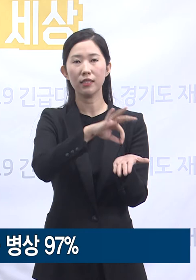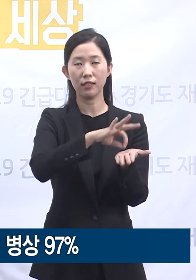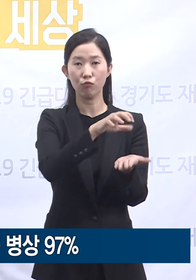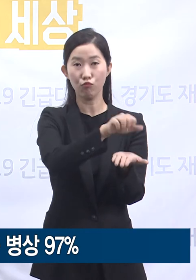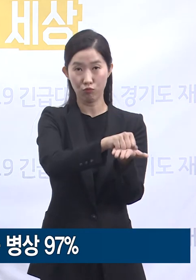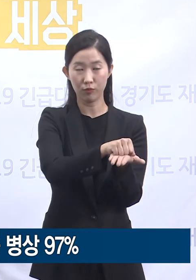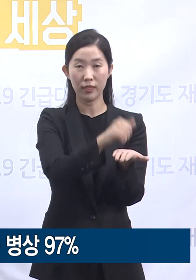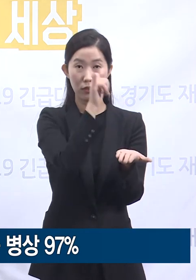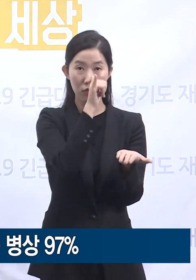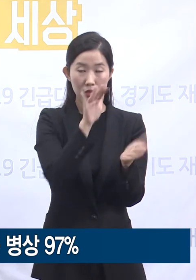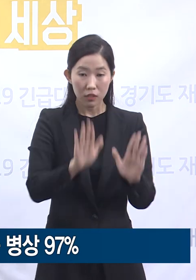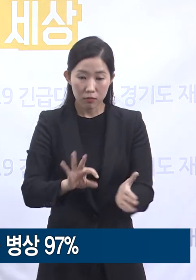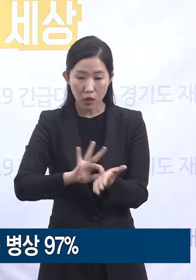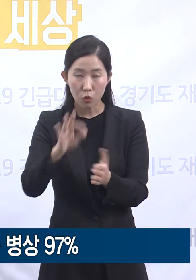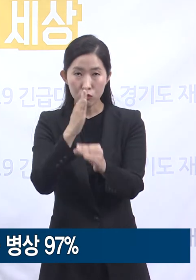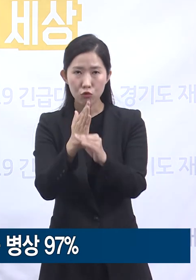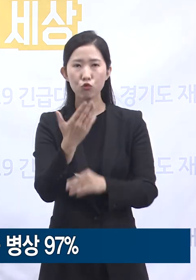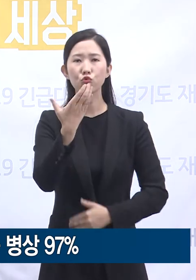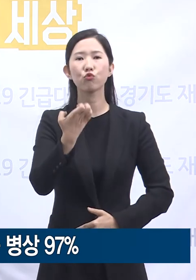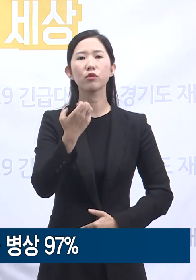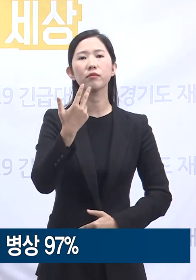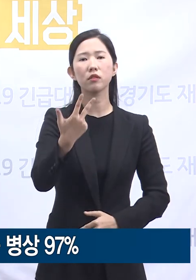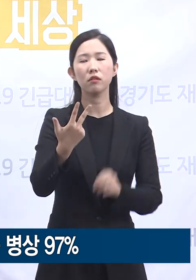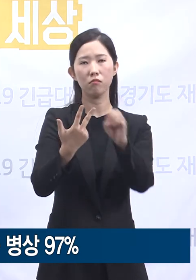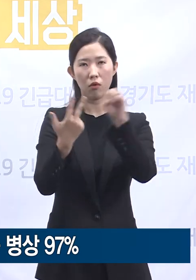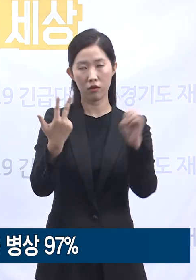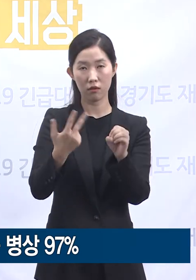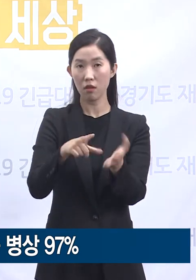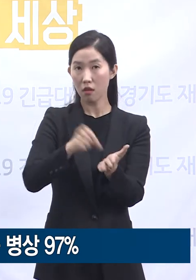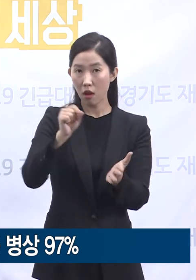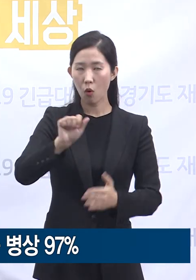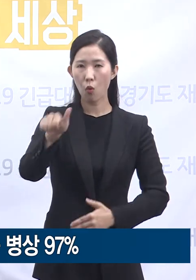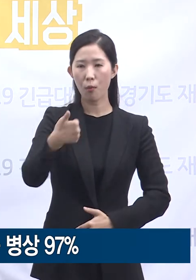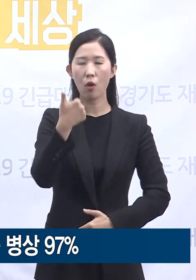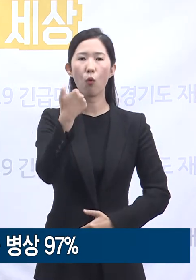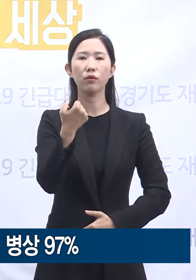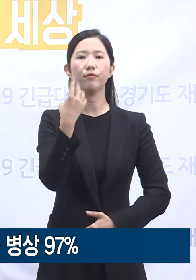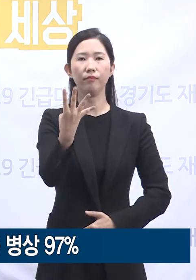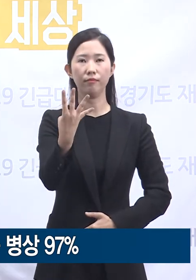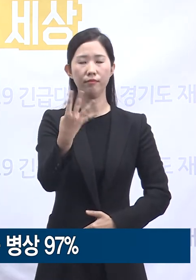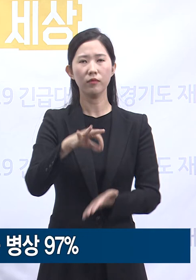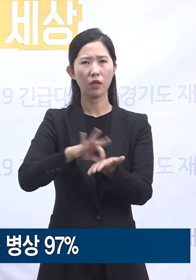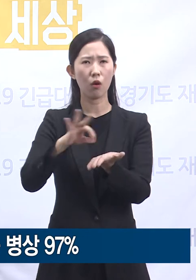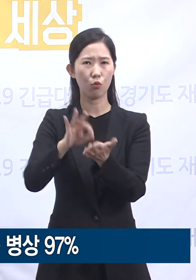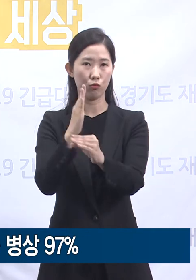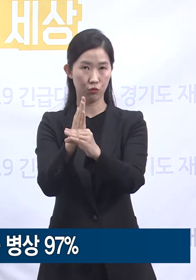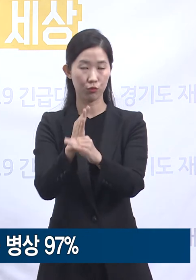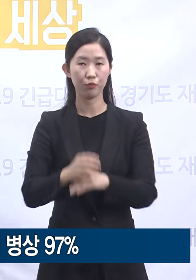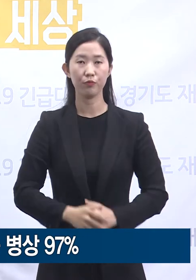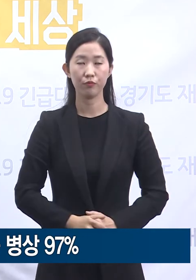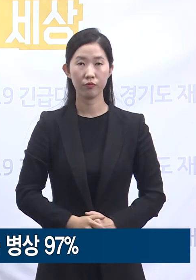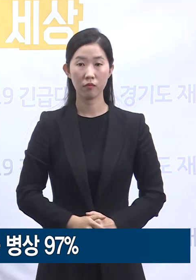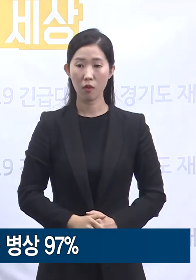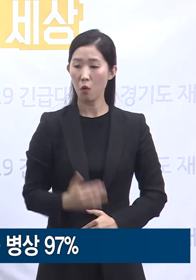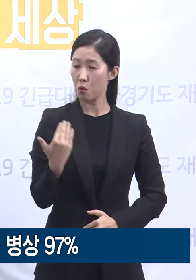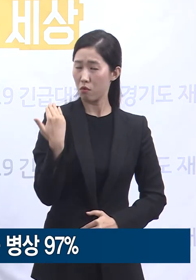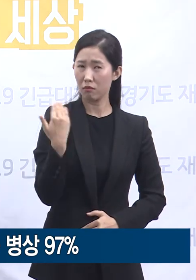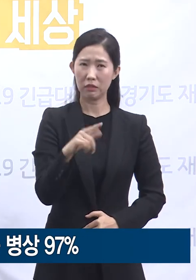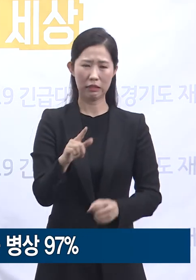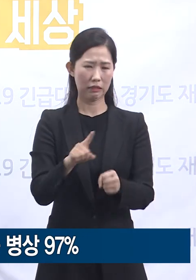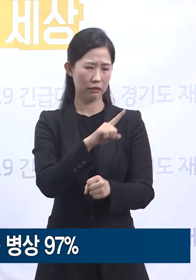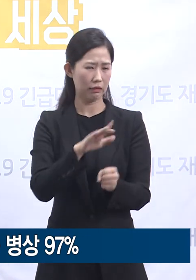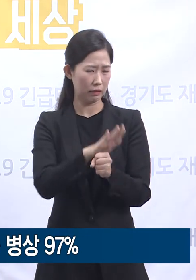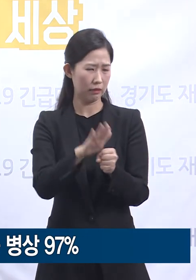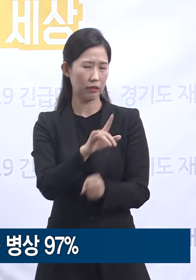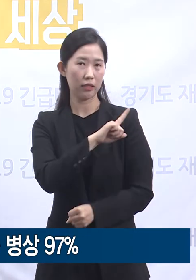병상은 97%인 554 병상입니다. 최근 사랑제일교회 등 여러 곳에서